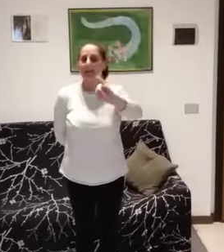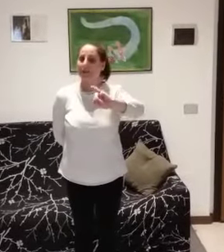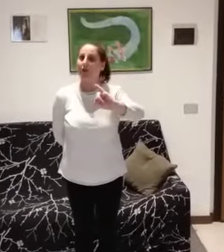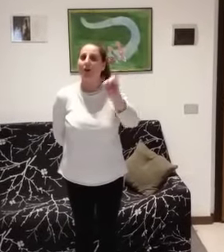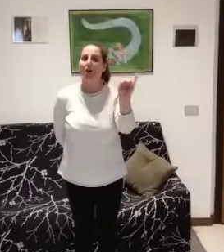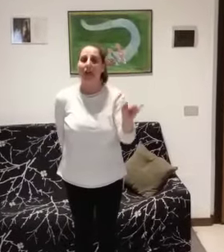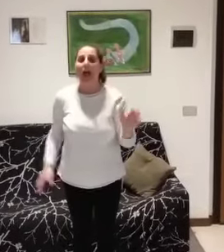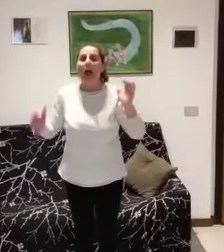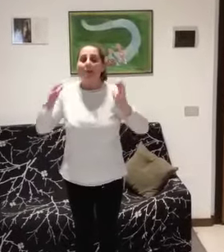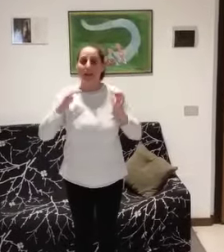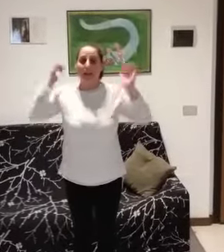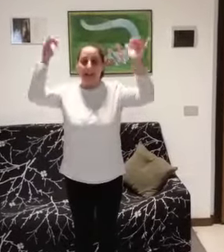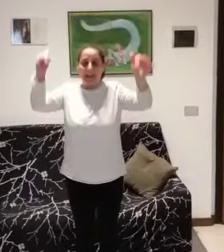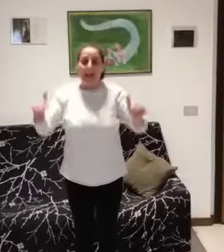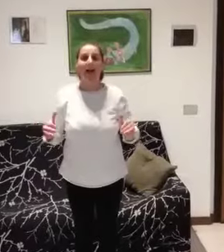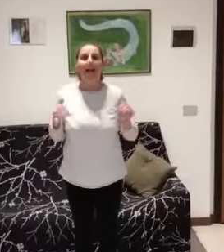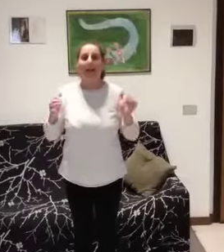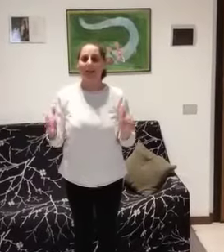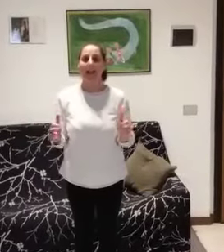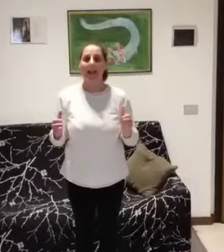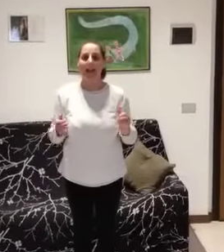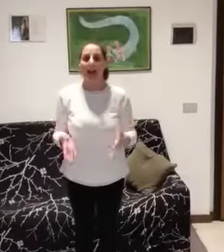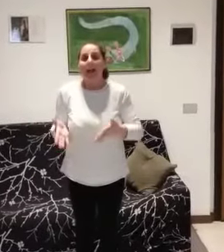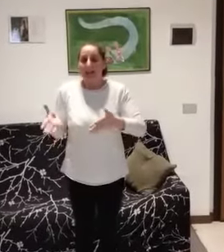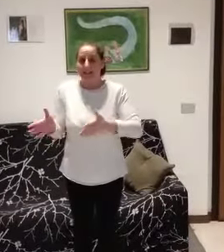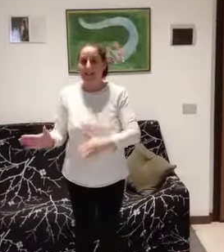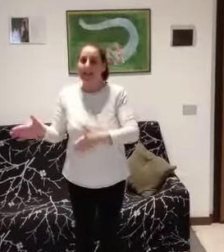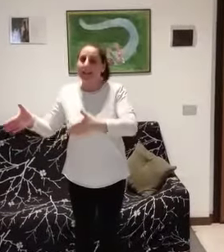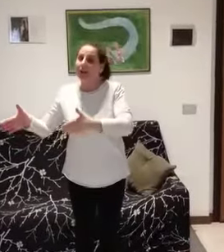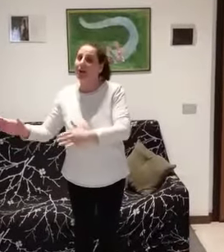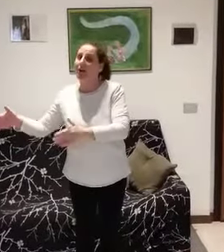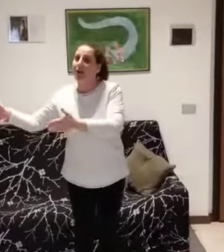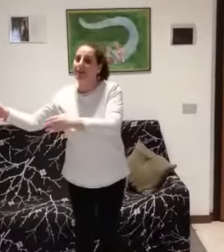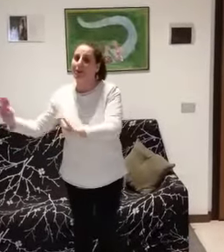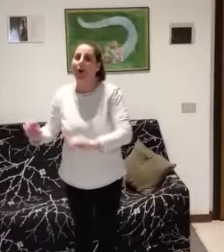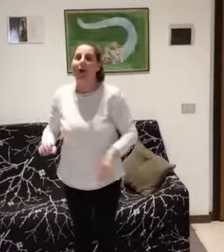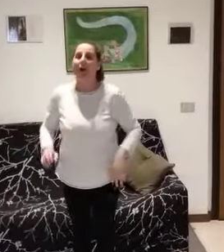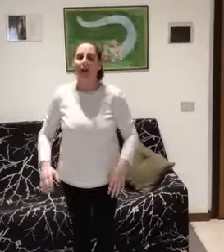sola, prese la cartella, e se ne andò a scuola.